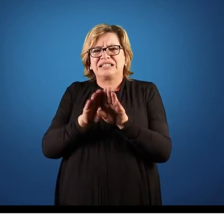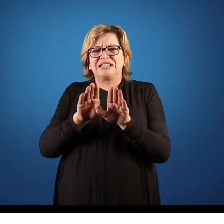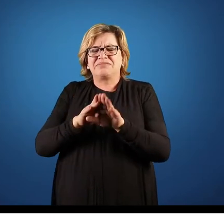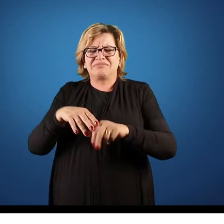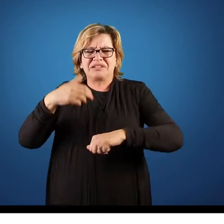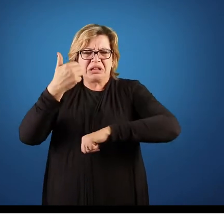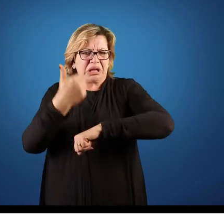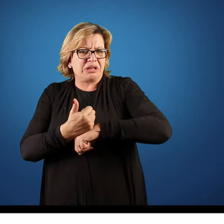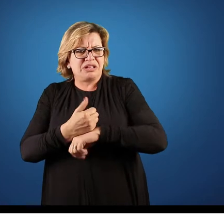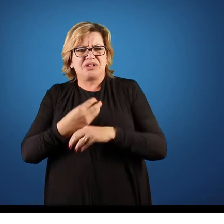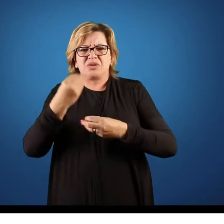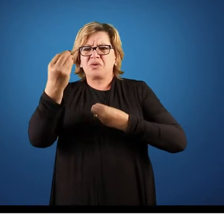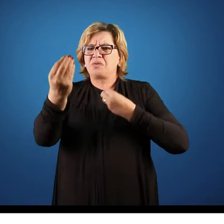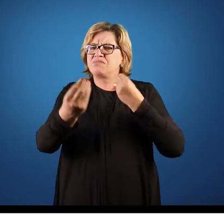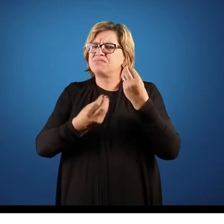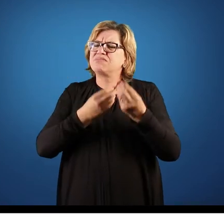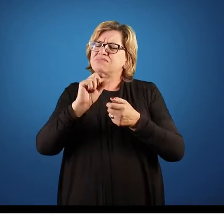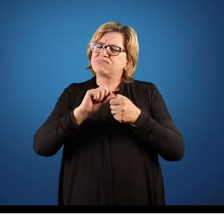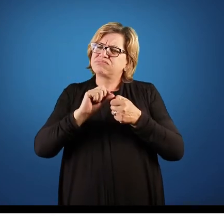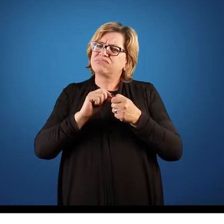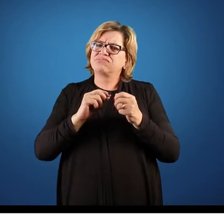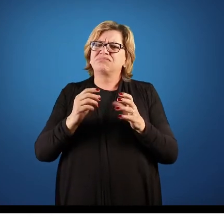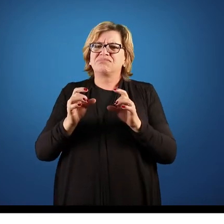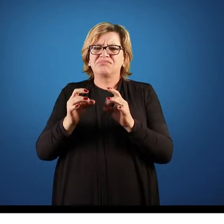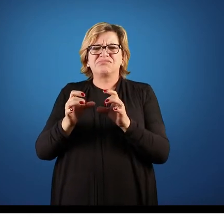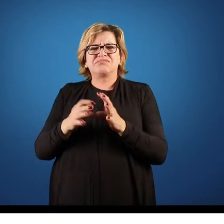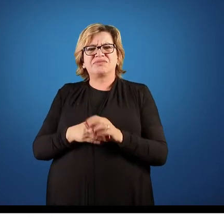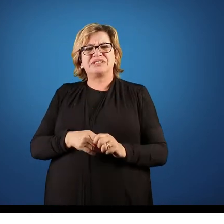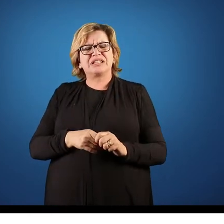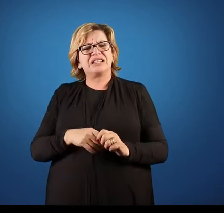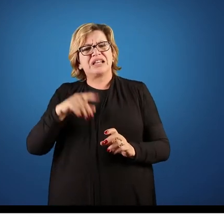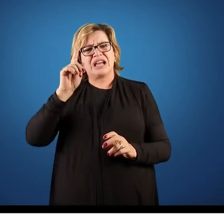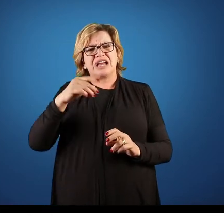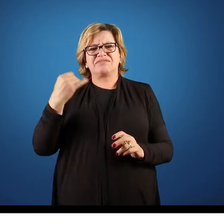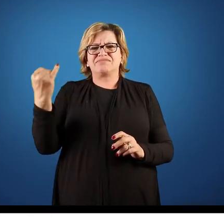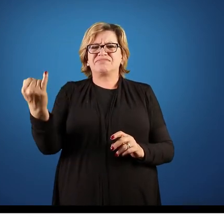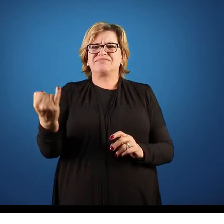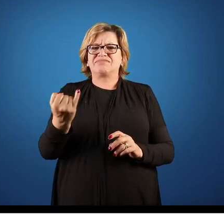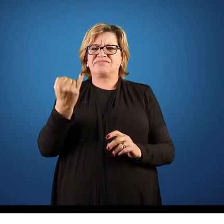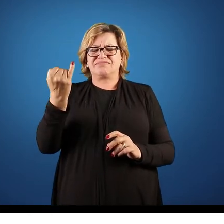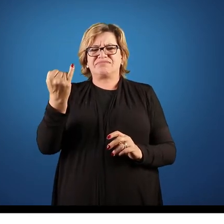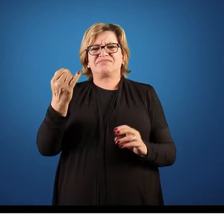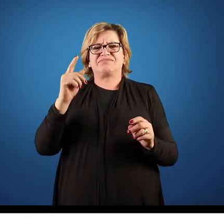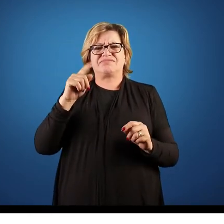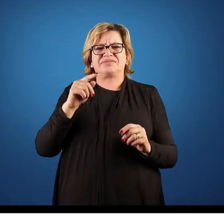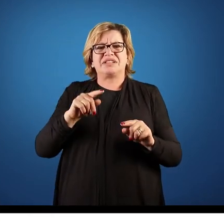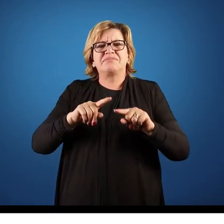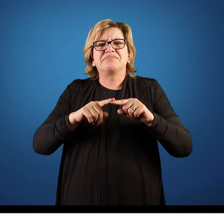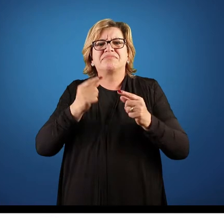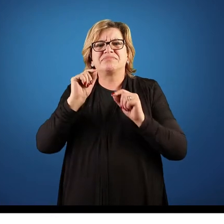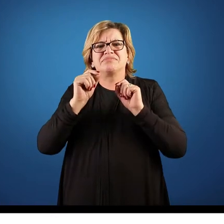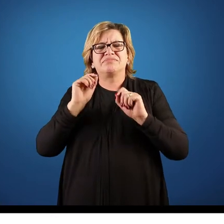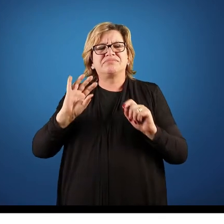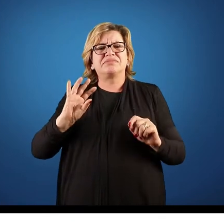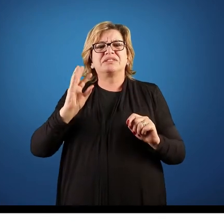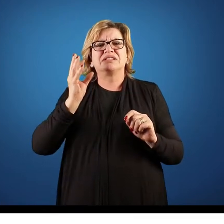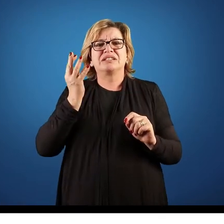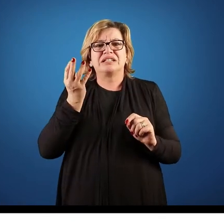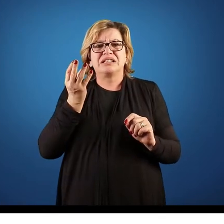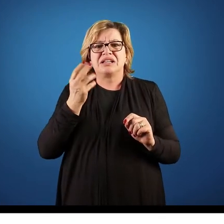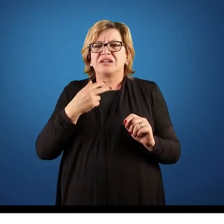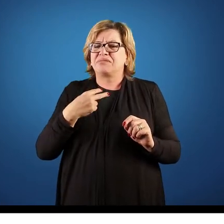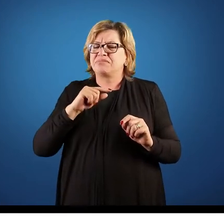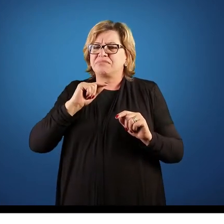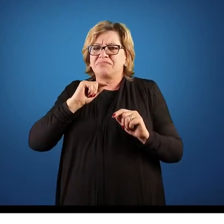a parte de gerência, né, para saber como que está indo a evolução das vendas. Essas informações é muito importante. Mas o que que acontece? Elas não podem ser